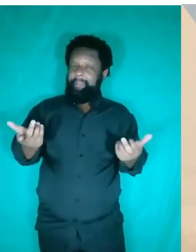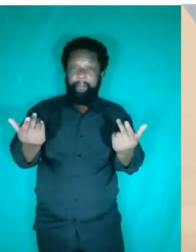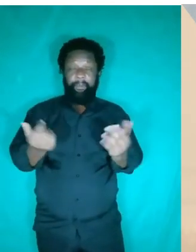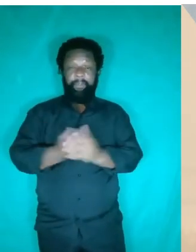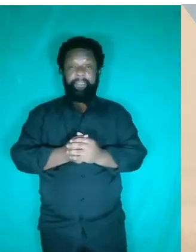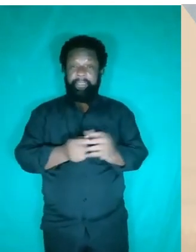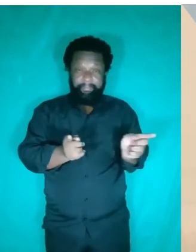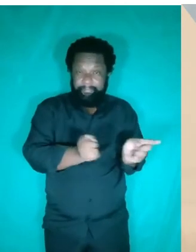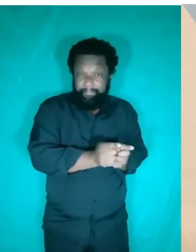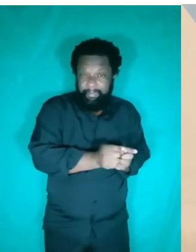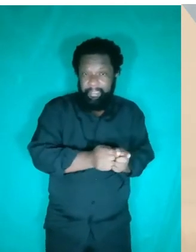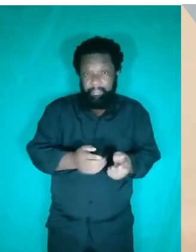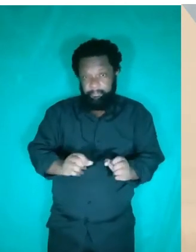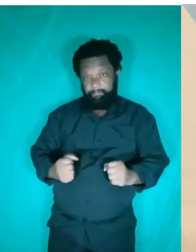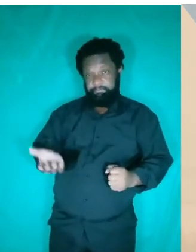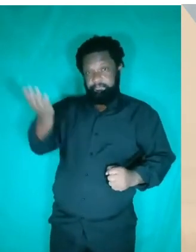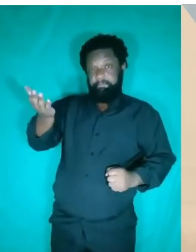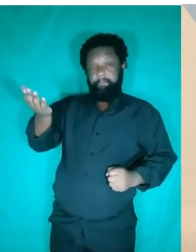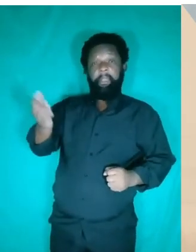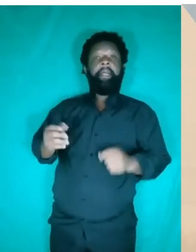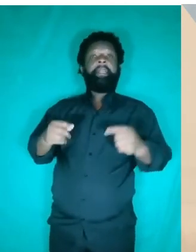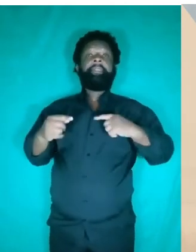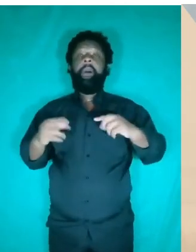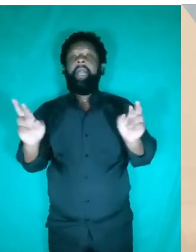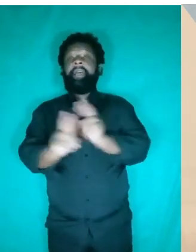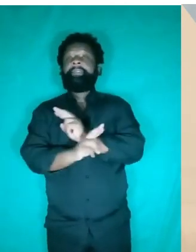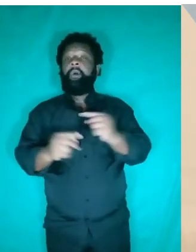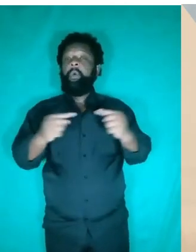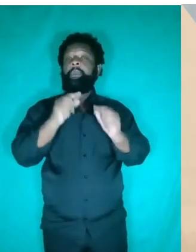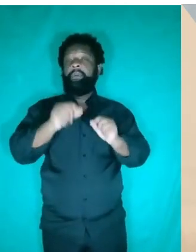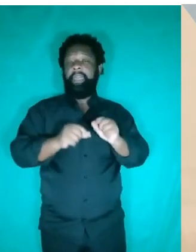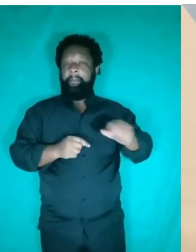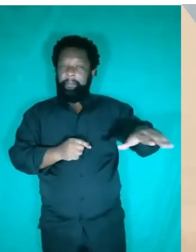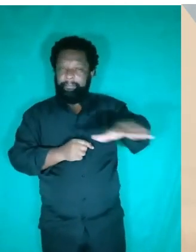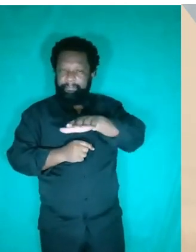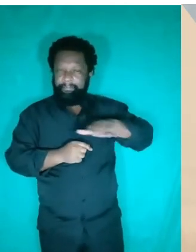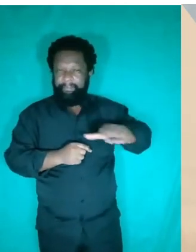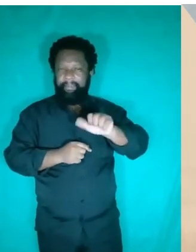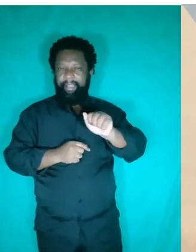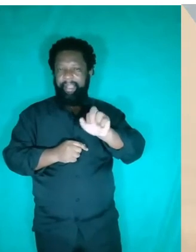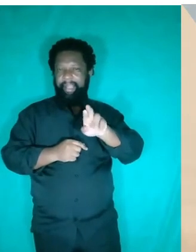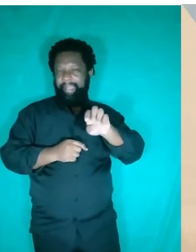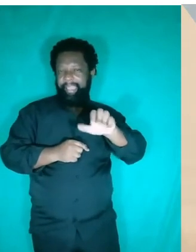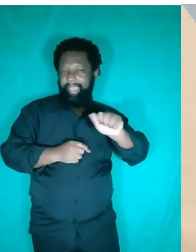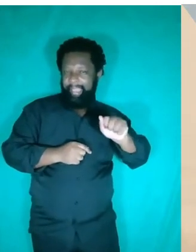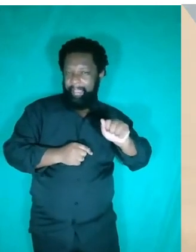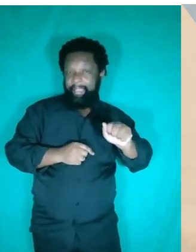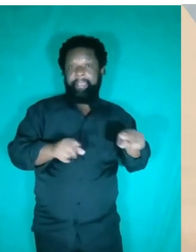E essa relação, ela tem a ver com a área. A área de atuação da força. E tem a ver também com a